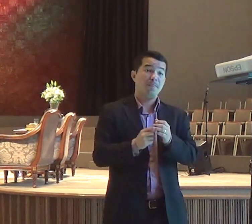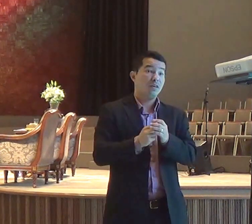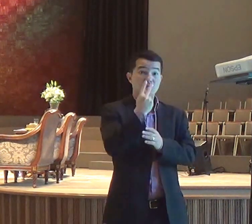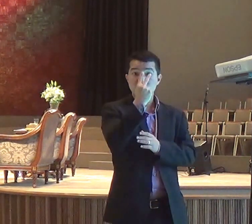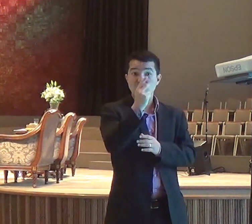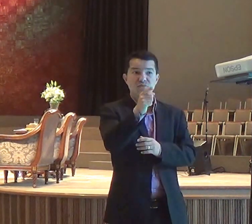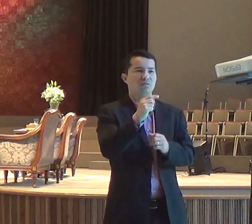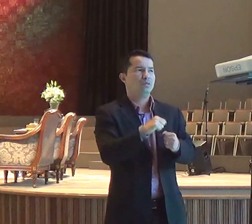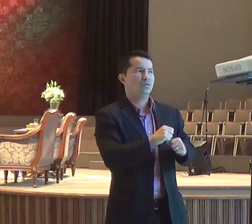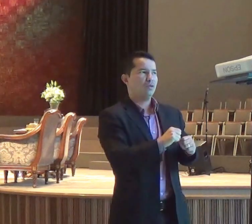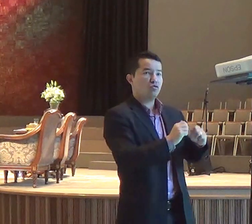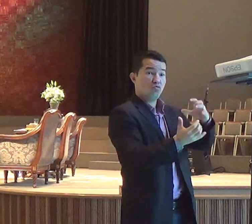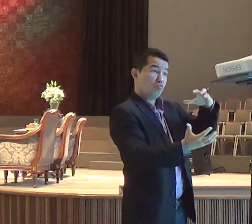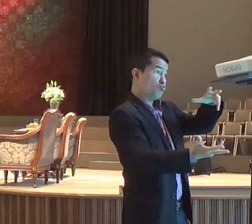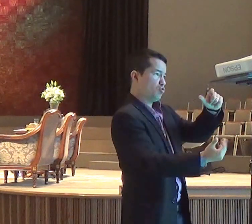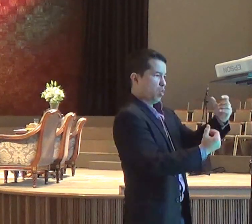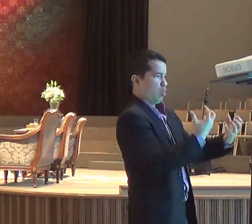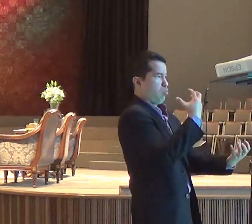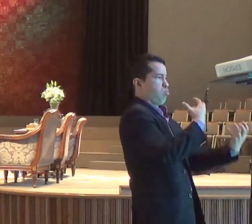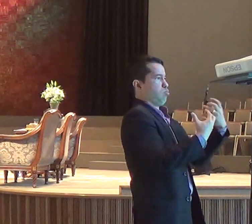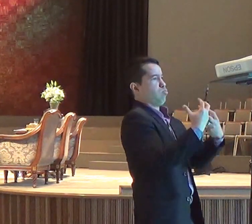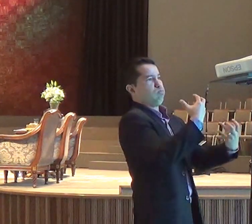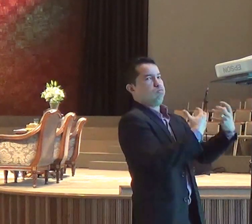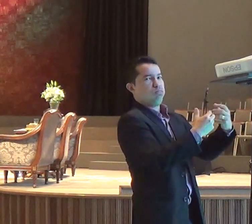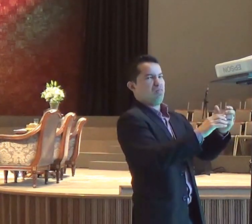hora que o Espírito Santo de Deus, sai desse meio,